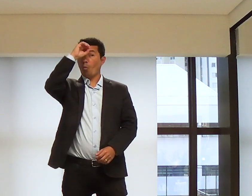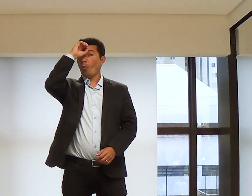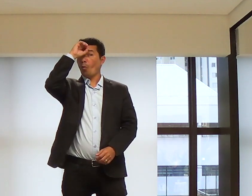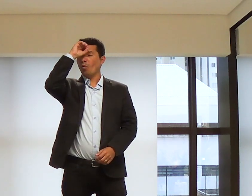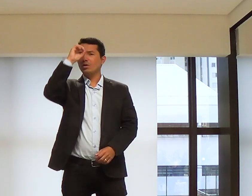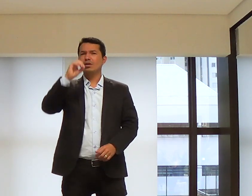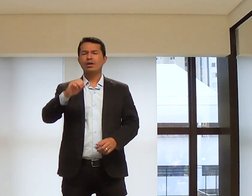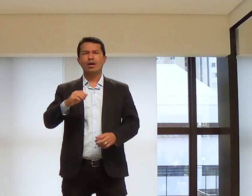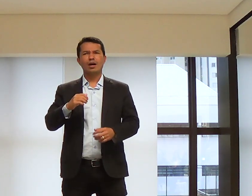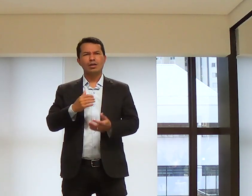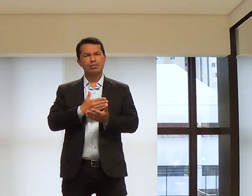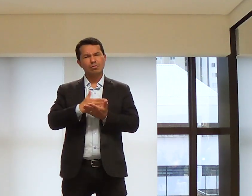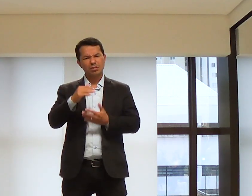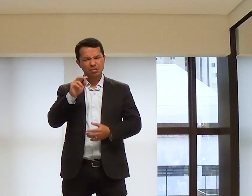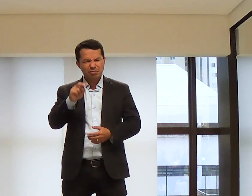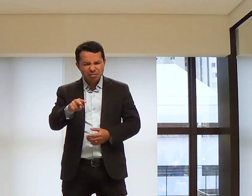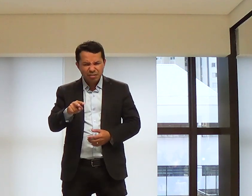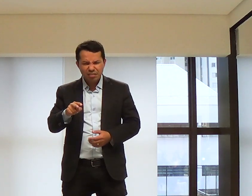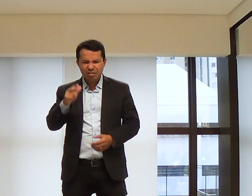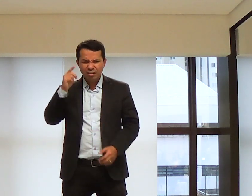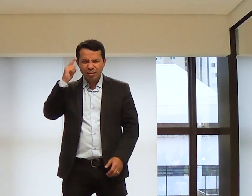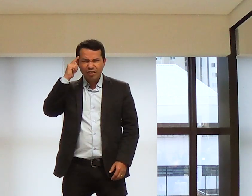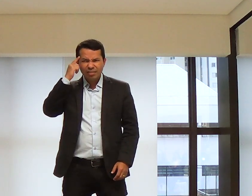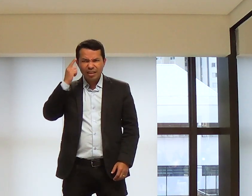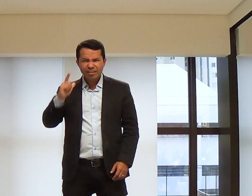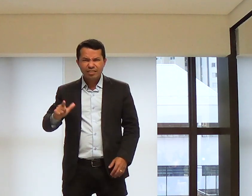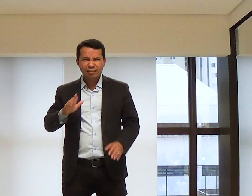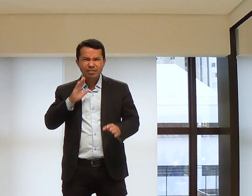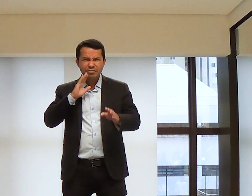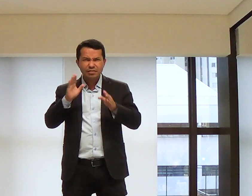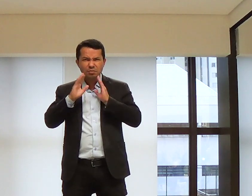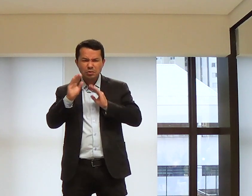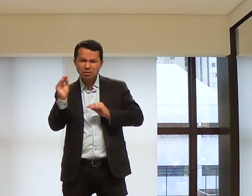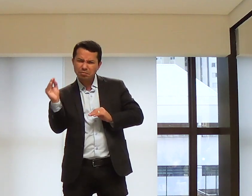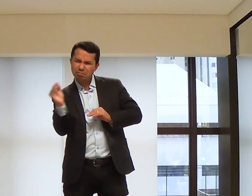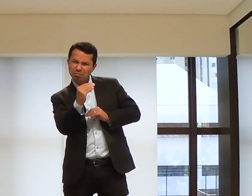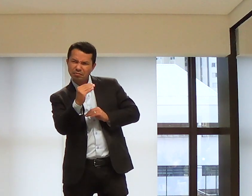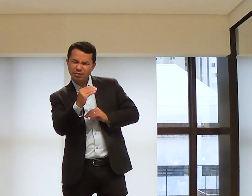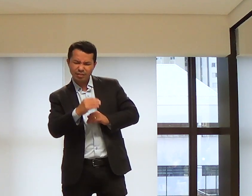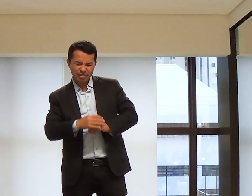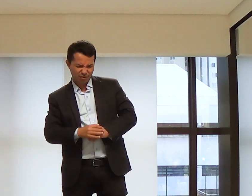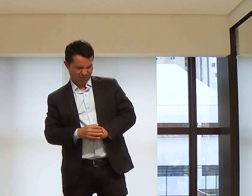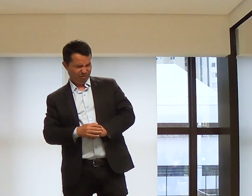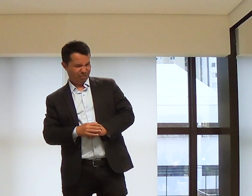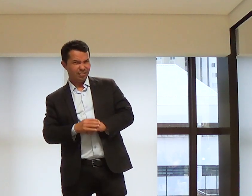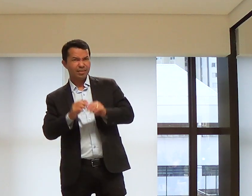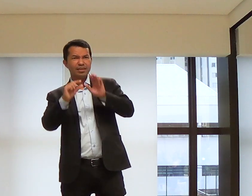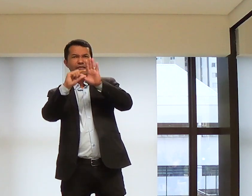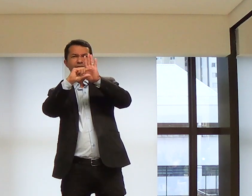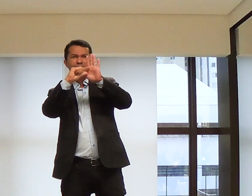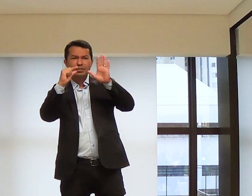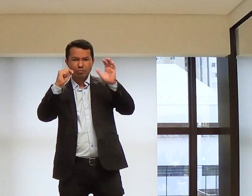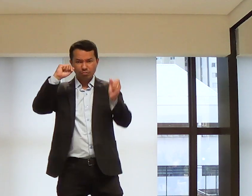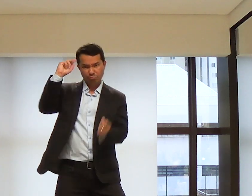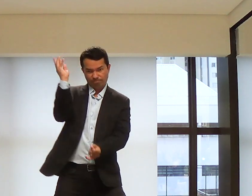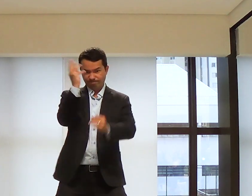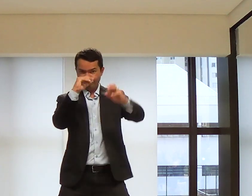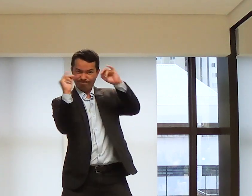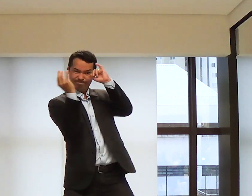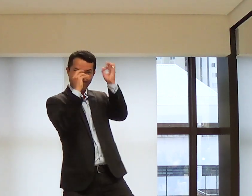E eu estava, não sabia de nada. E eu vi que a Larissa, alguém colocou ali